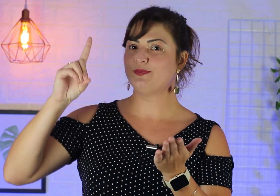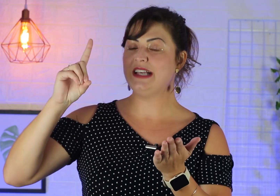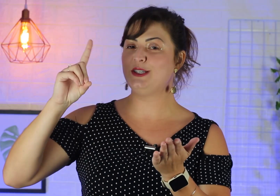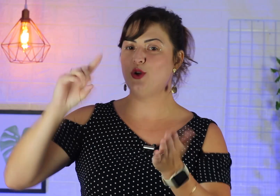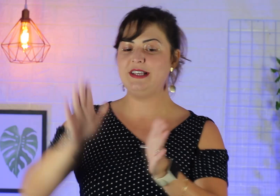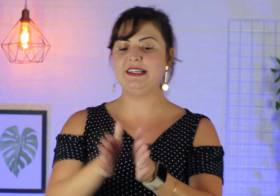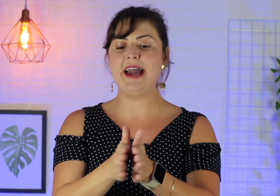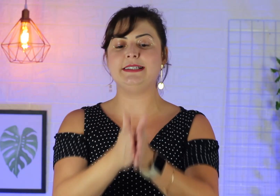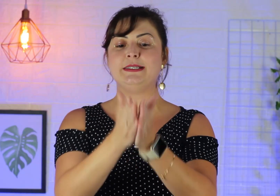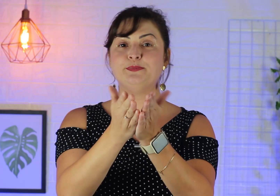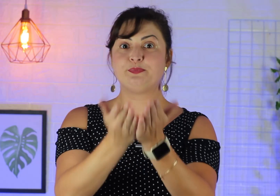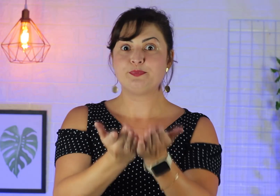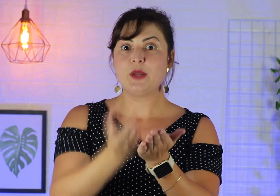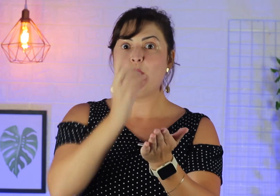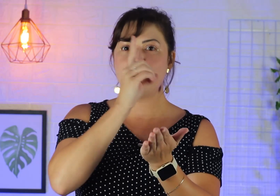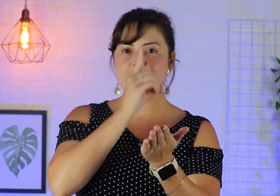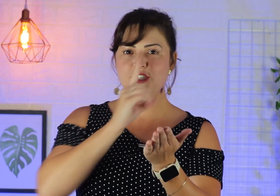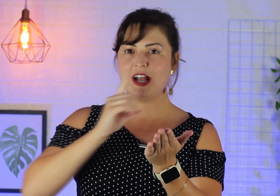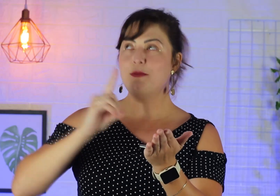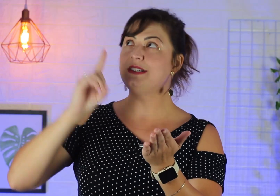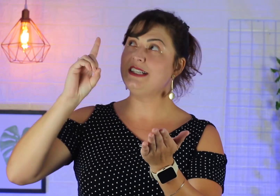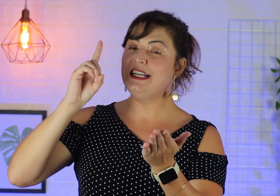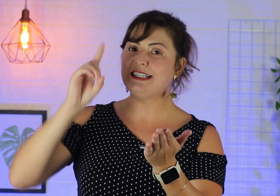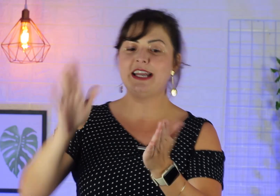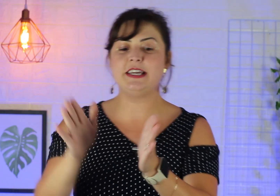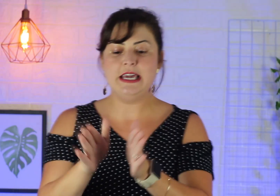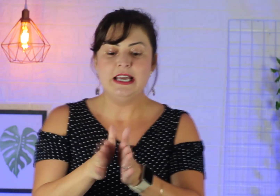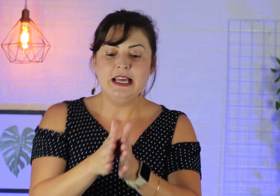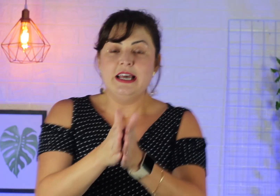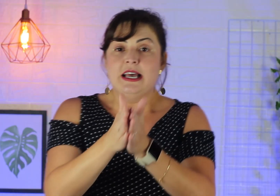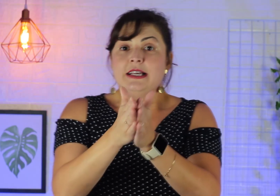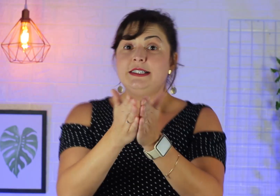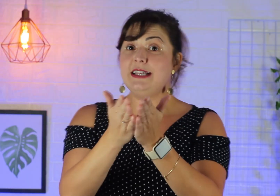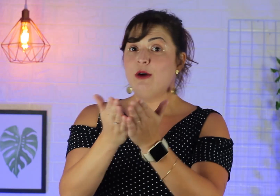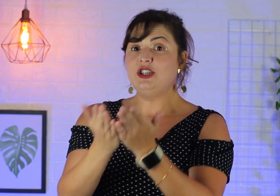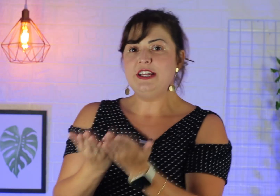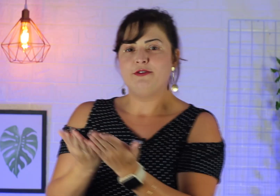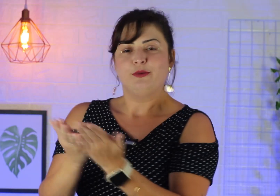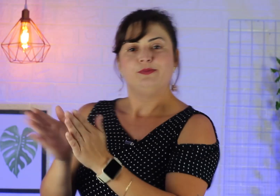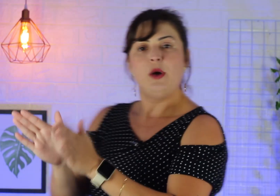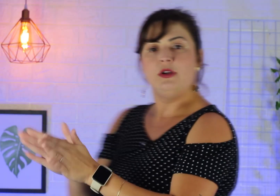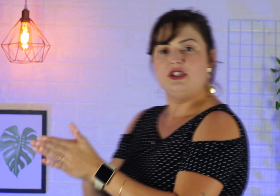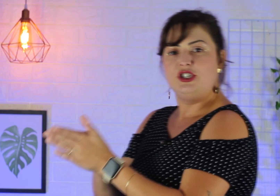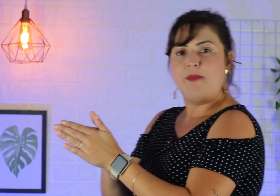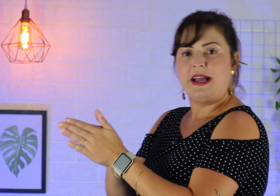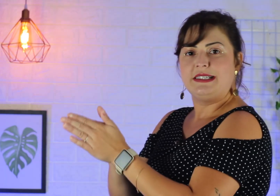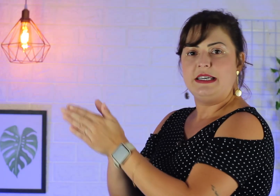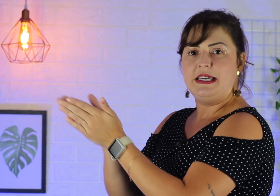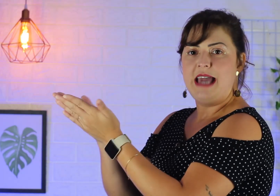Esses dois sinais. O que que a gente acabou de sinalizar aqui? Sinal de livro. Então, quando a gente pega assim e